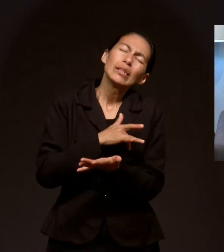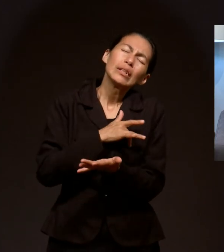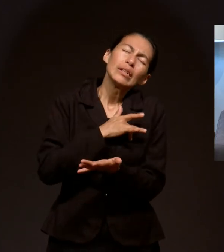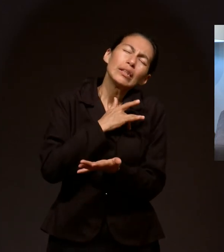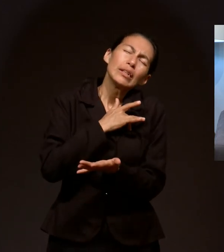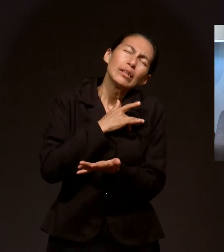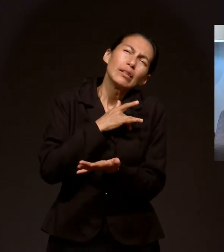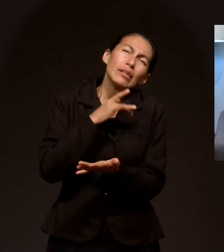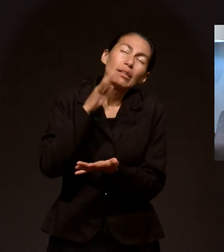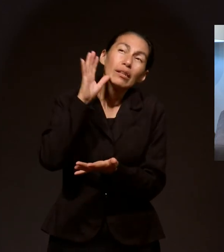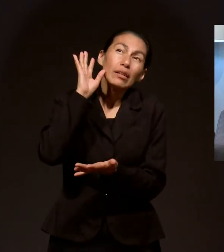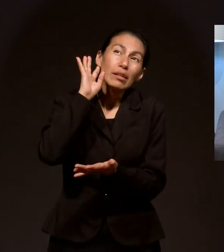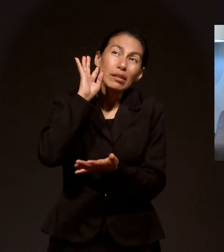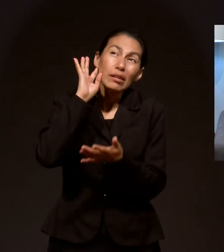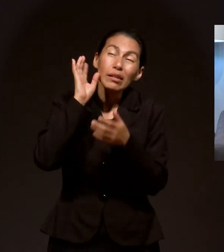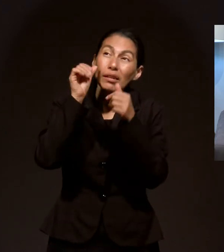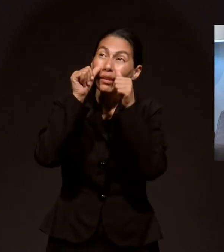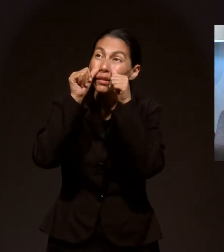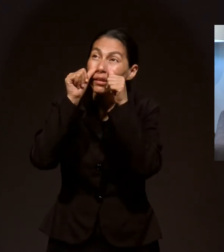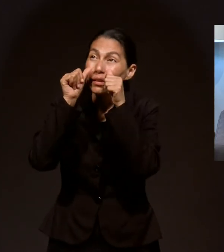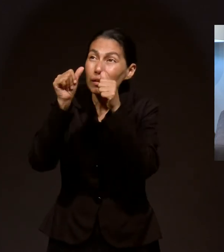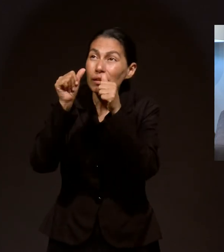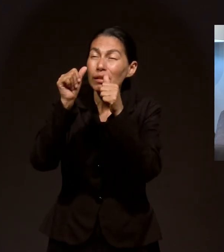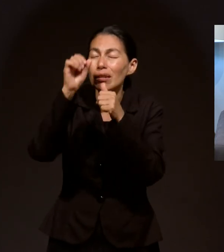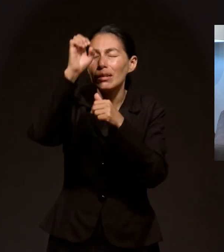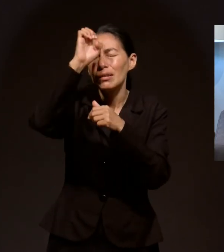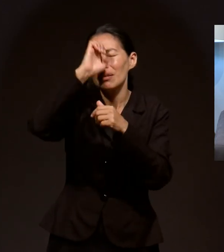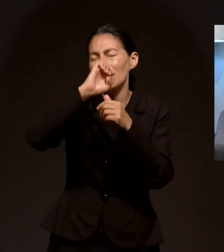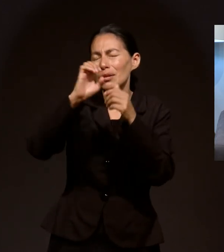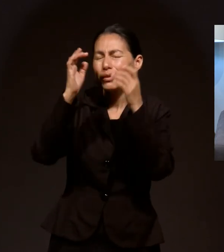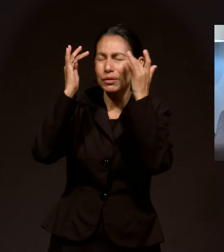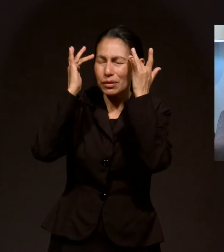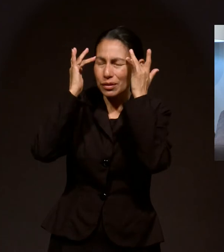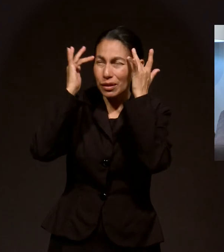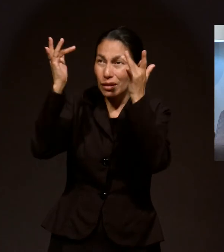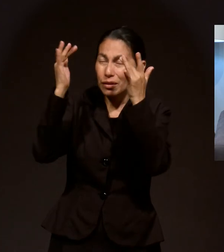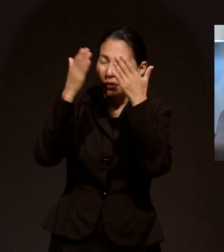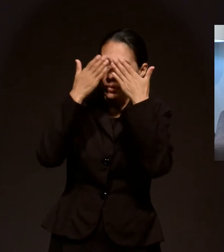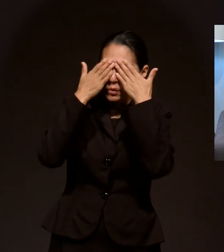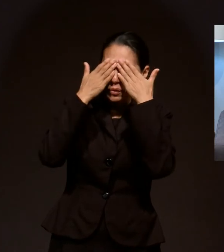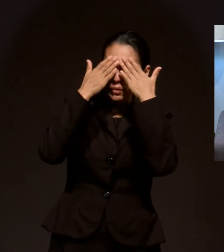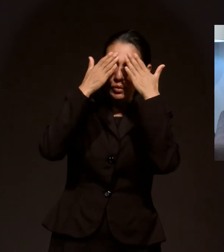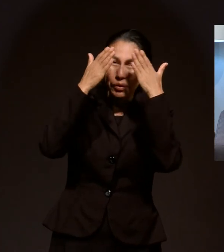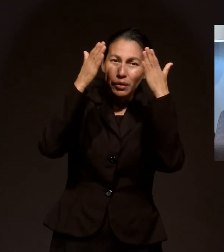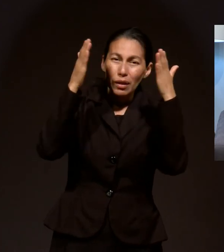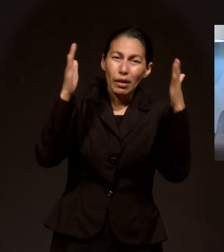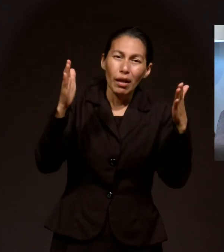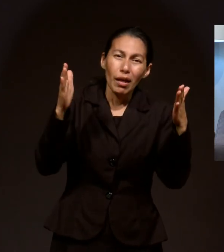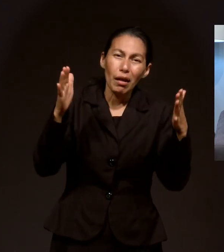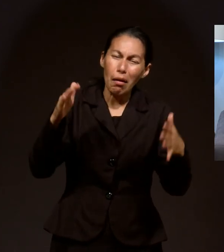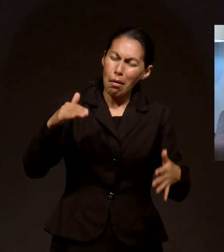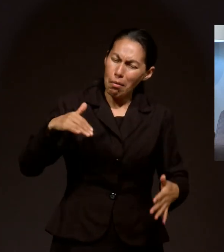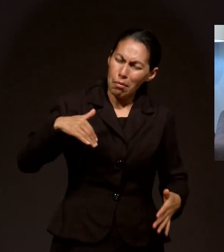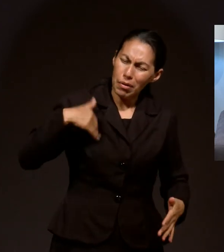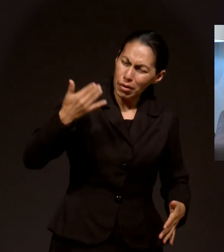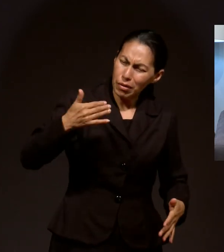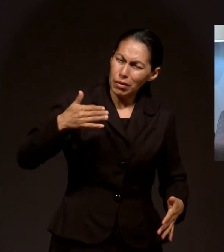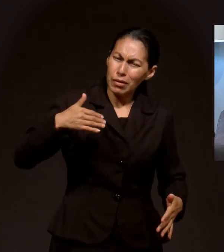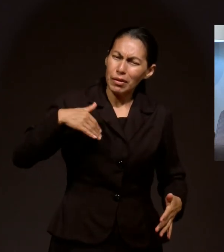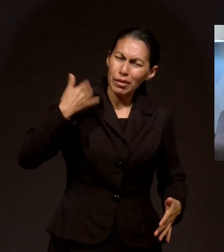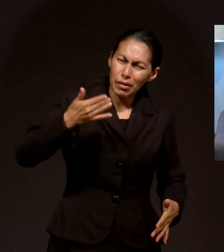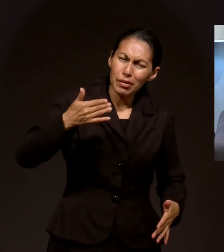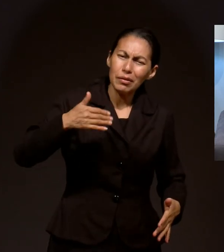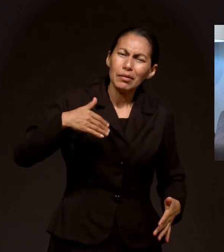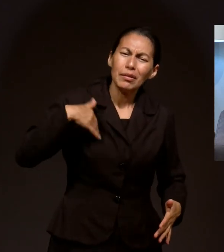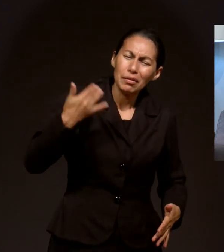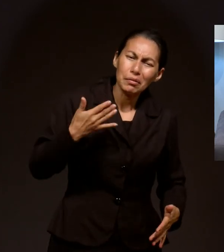a la voz del Espíritu, ¿cómo veríamos más milagros de conversión en esta